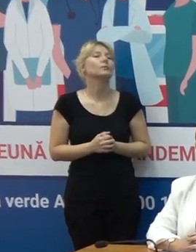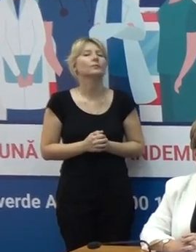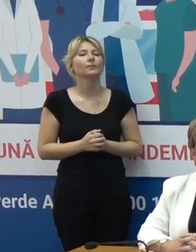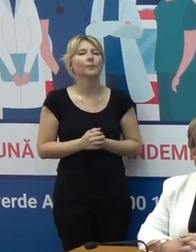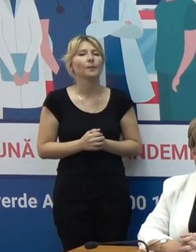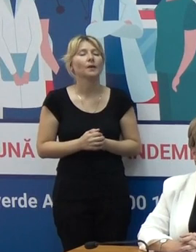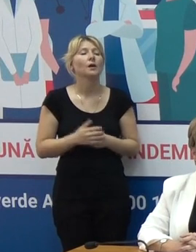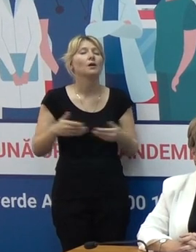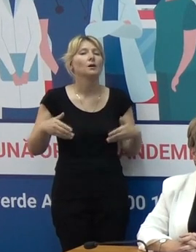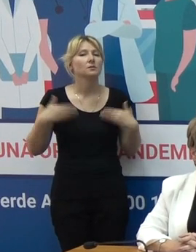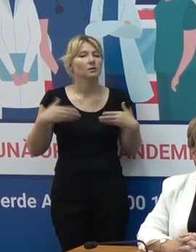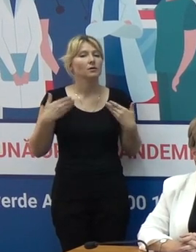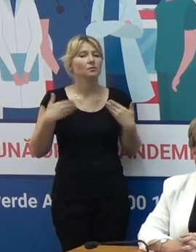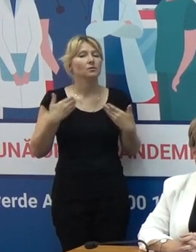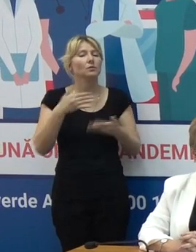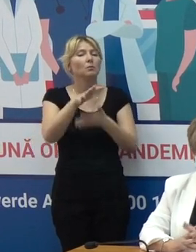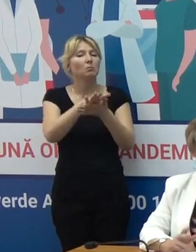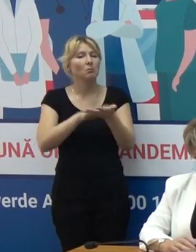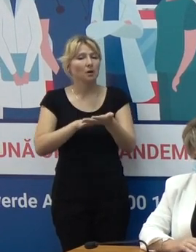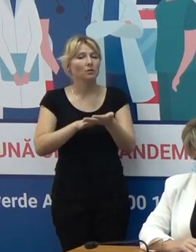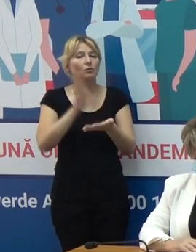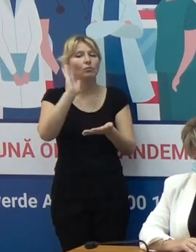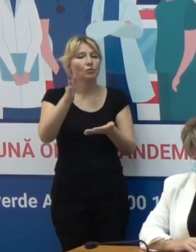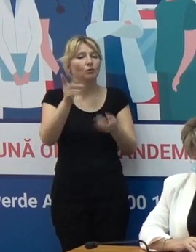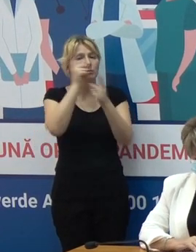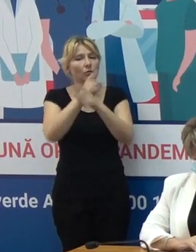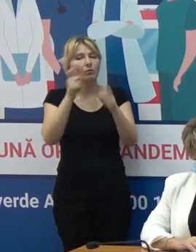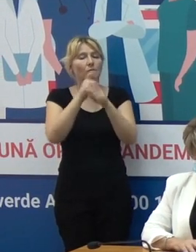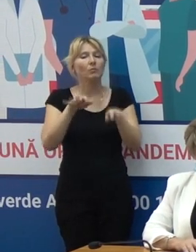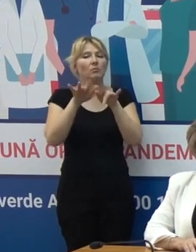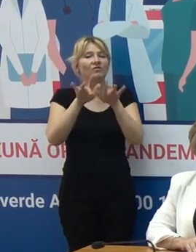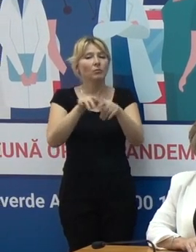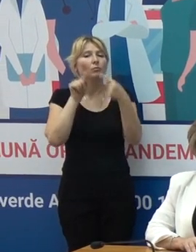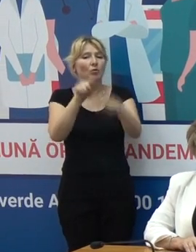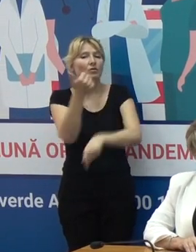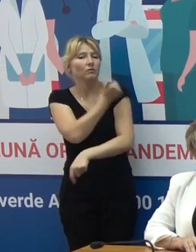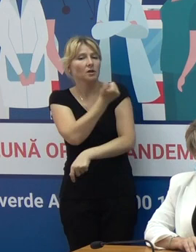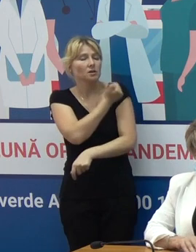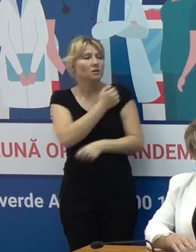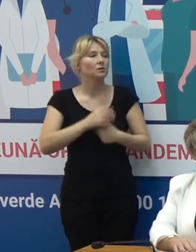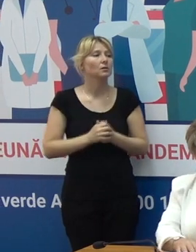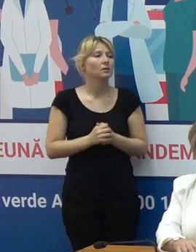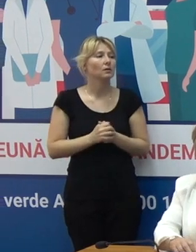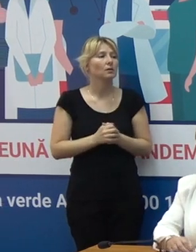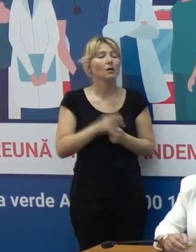Bună ziua tuturor! În continuare voi vorbi despre procesul de vaccinare împotriva COVID-19, referire